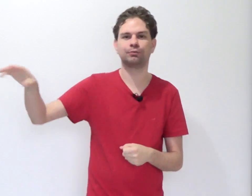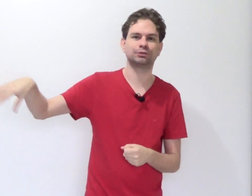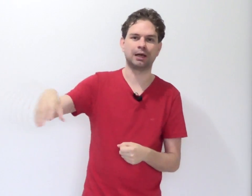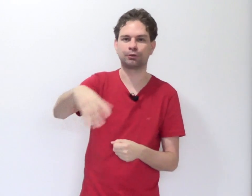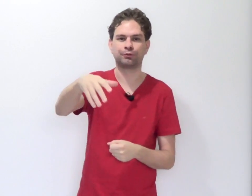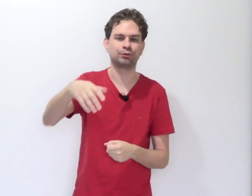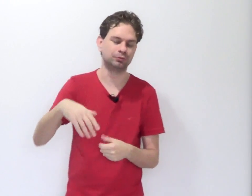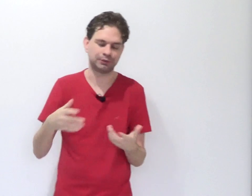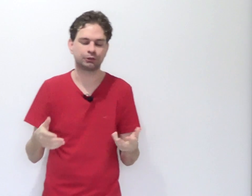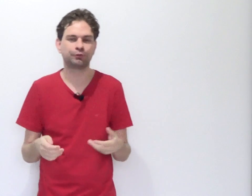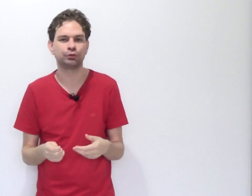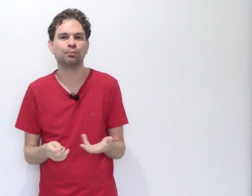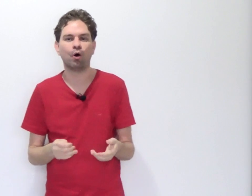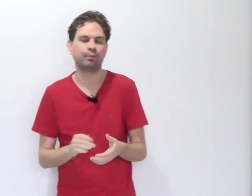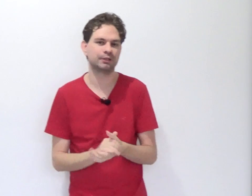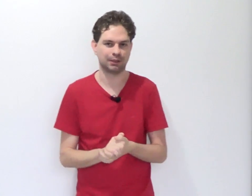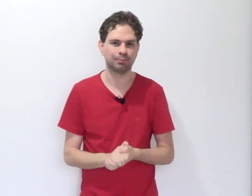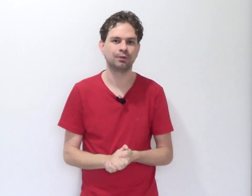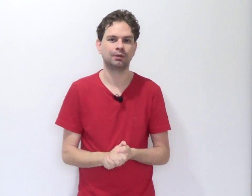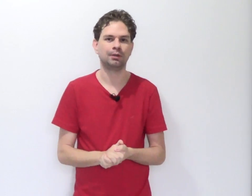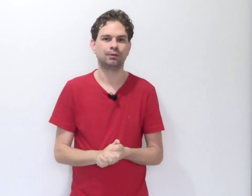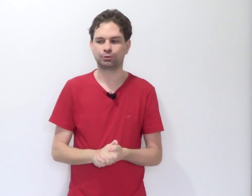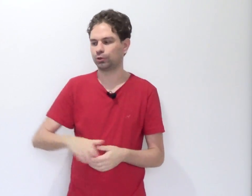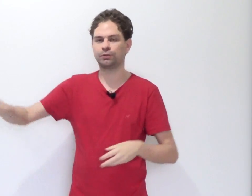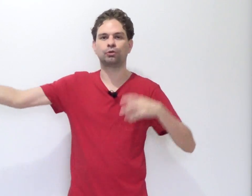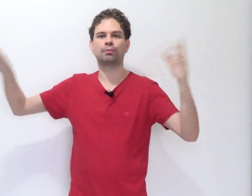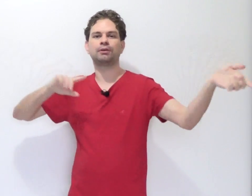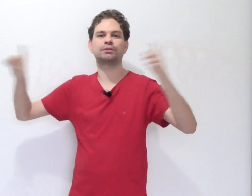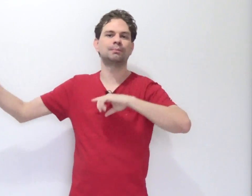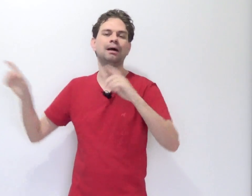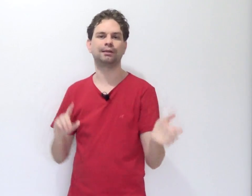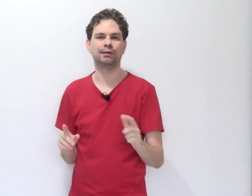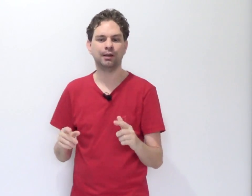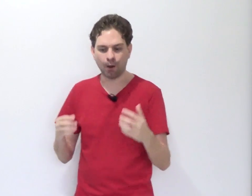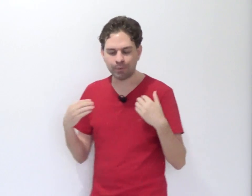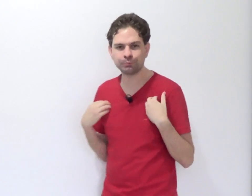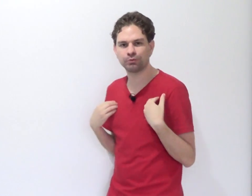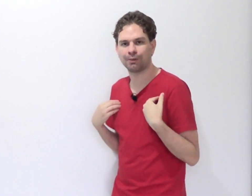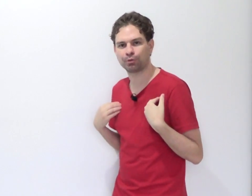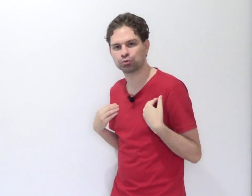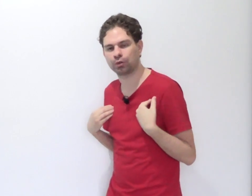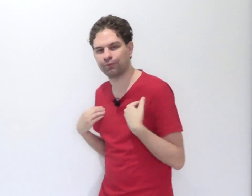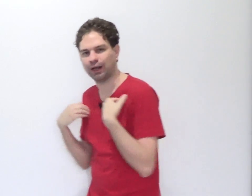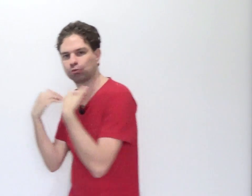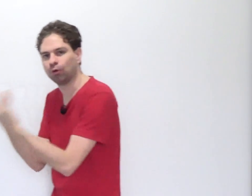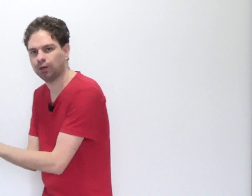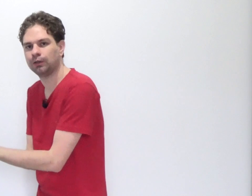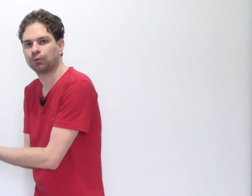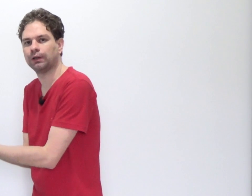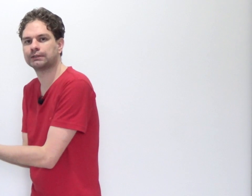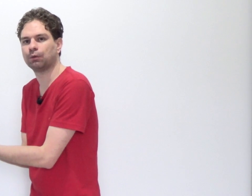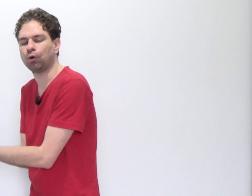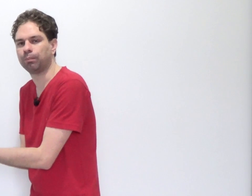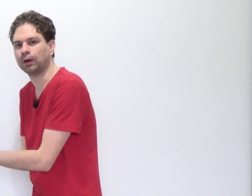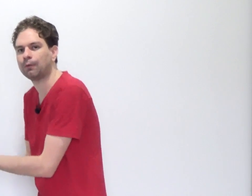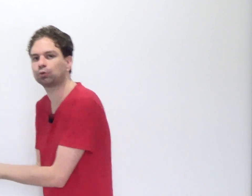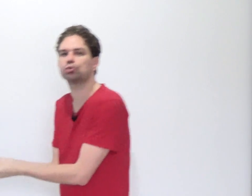no estágio de futebol, por exemplo. Os torcedores começam a se bater. Ao mesmo tempo que eu sou infrator com a lesão corporal, eu estou